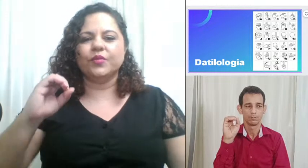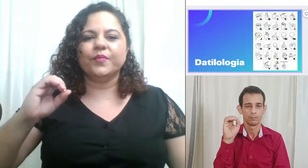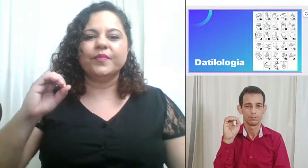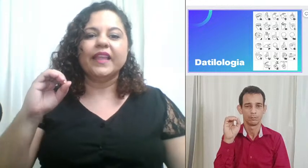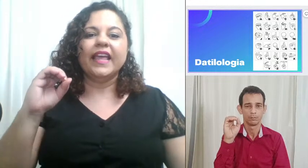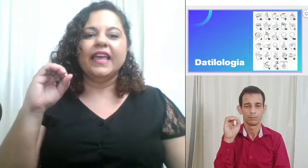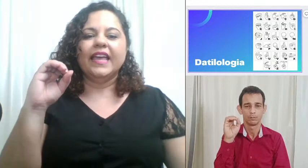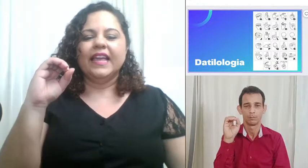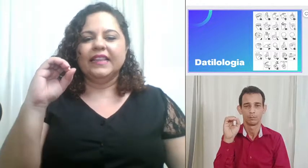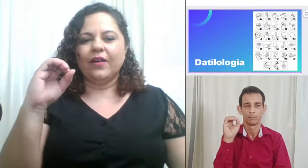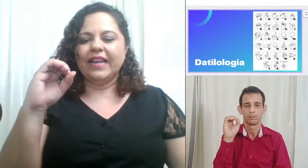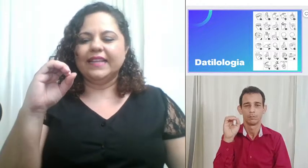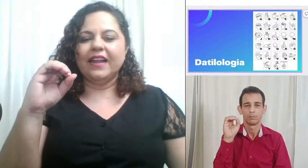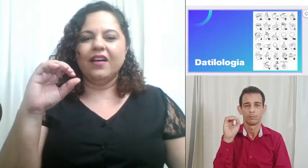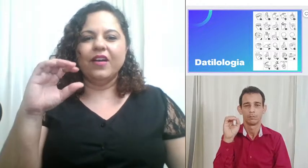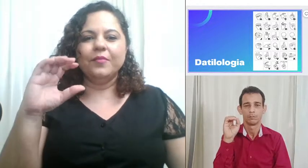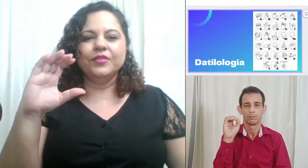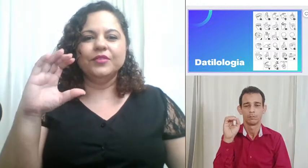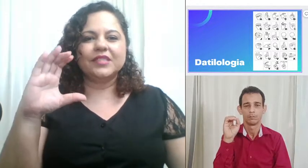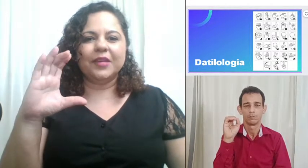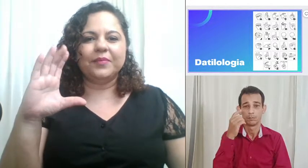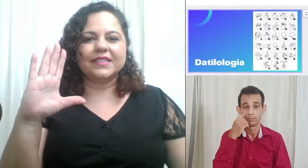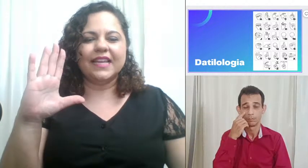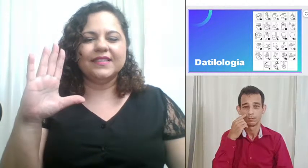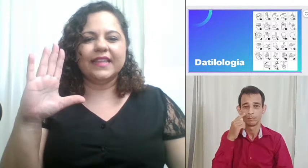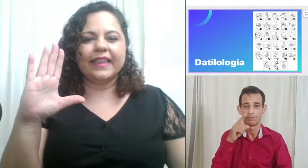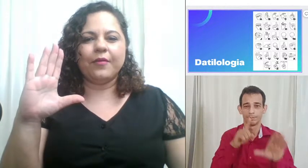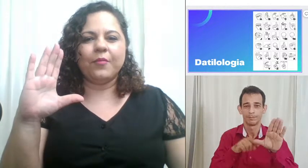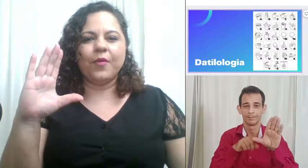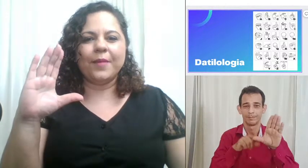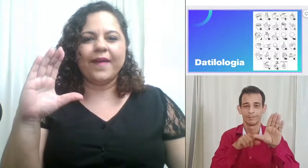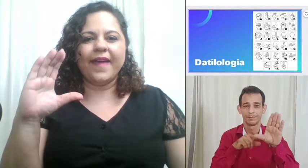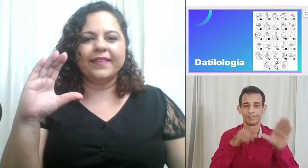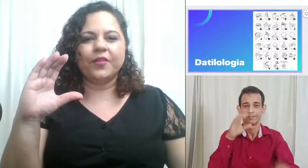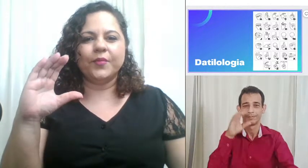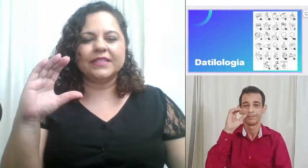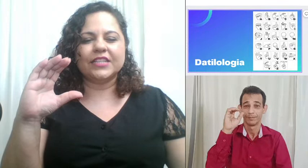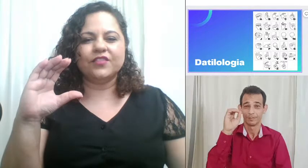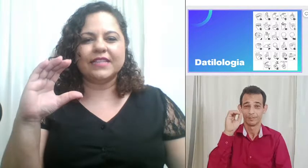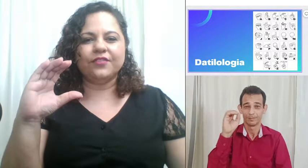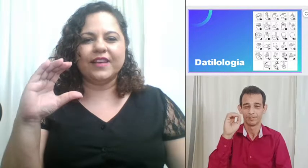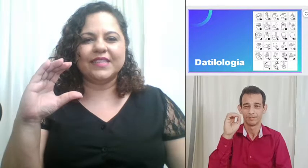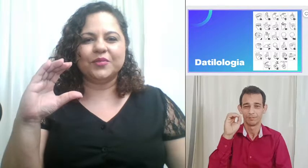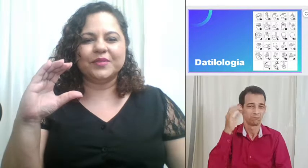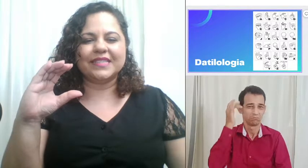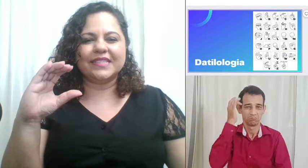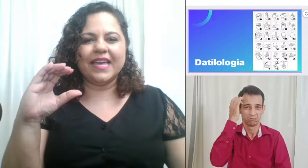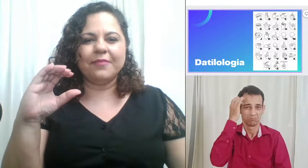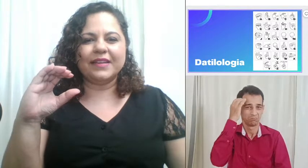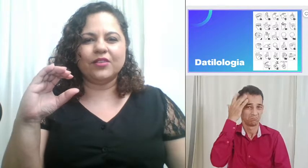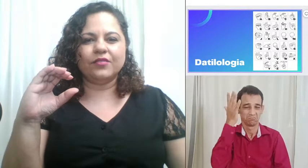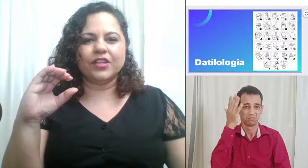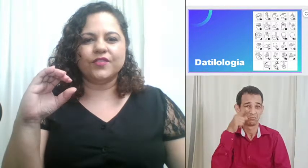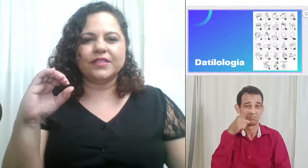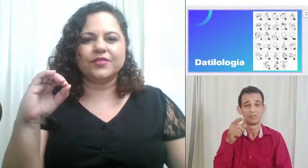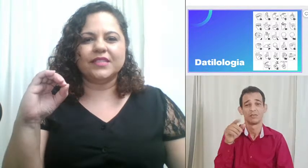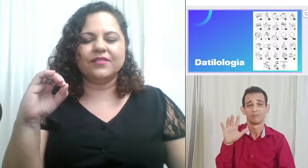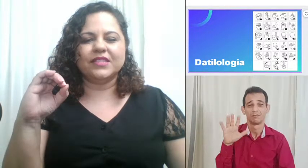então a letra O é muito simples você está com a mão aberta é como se você estivesse fazendo um C mas ao invés de fazer um C você